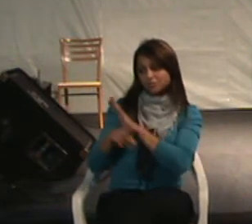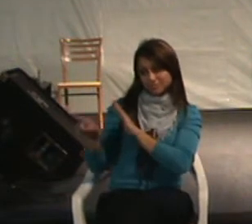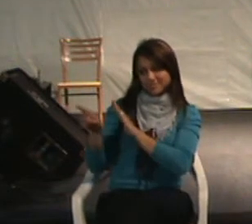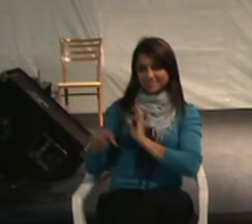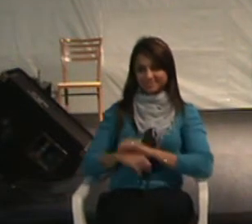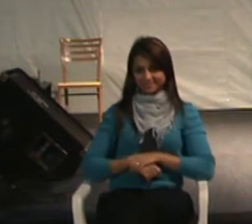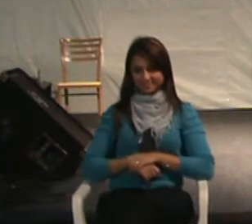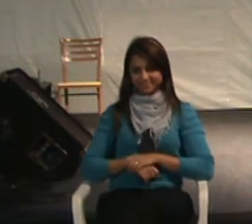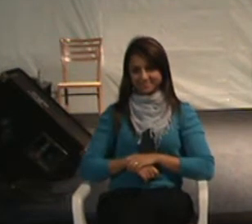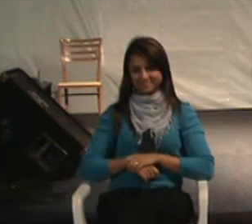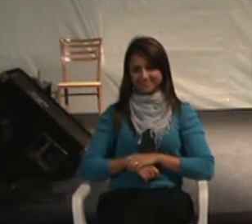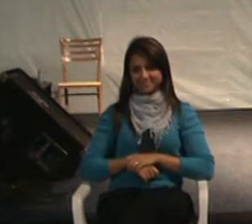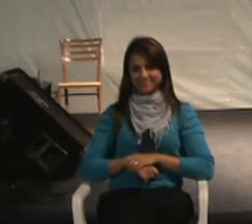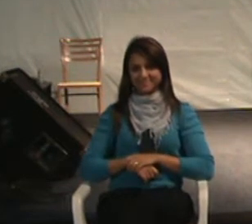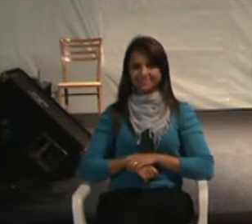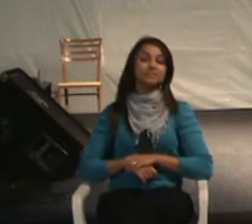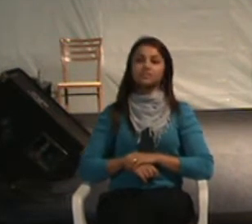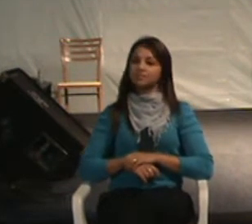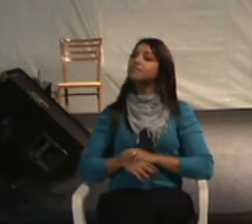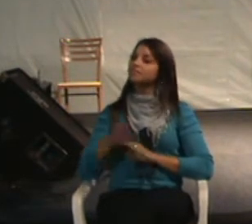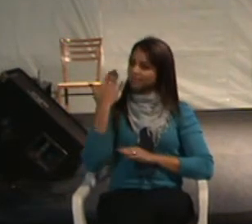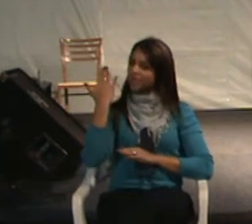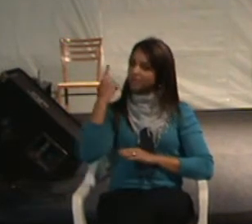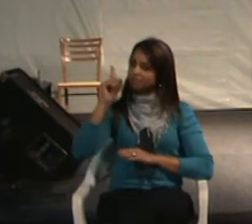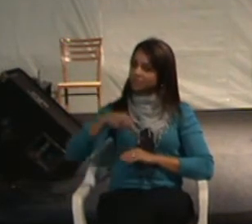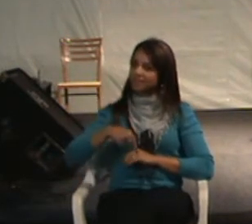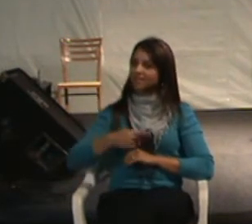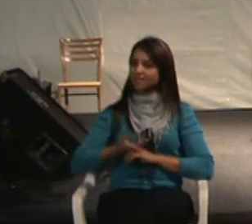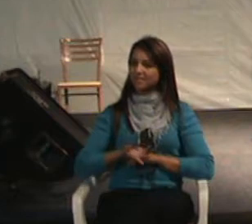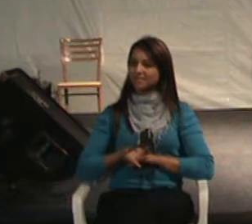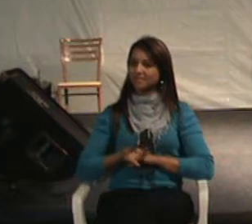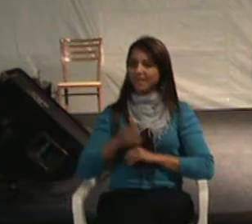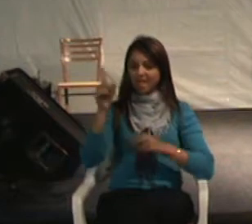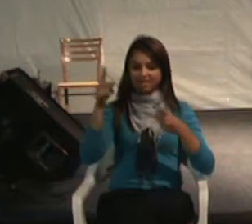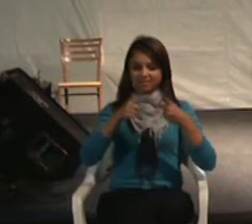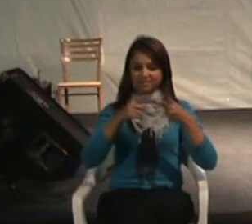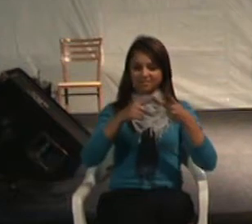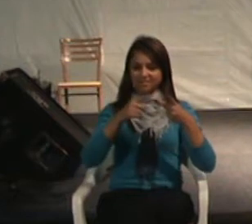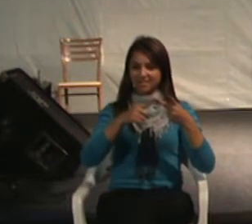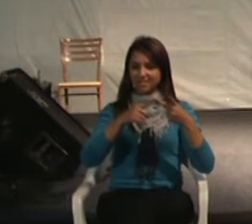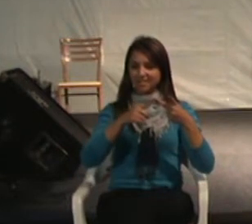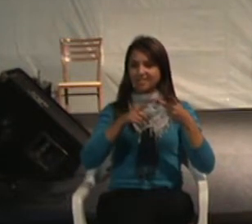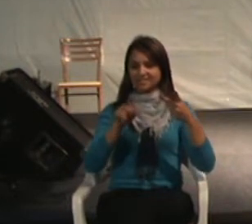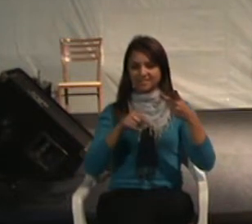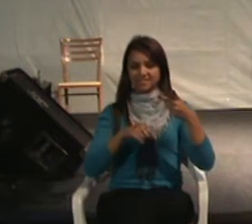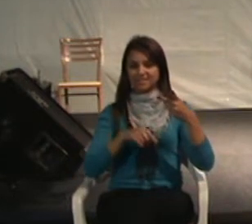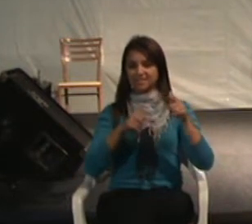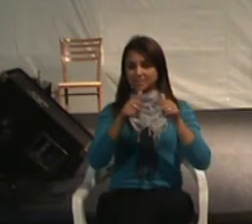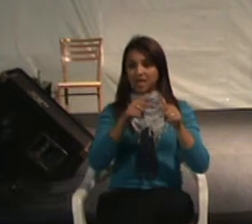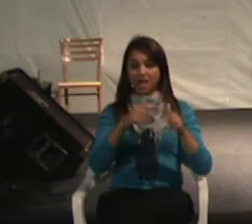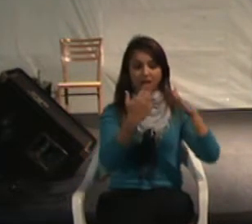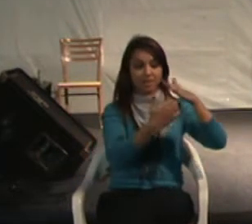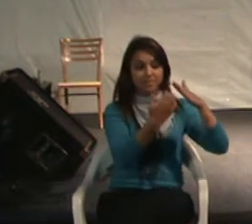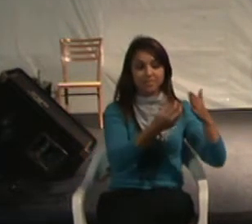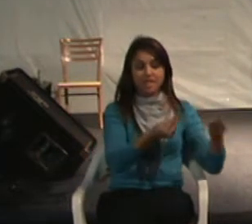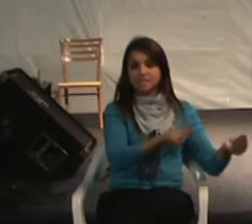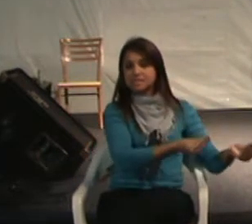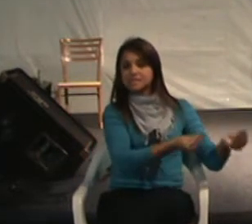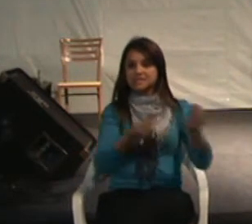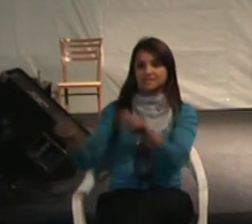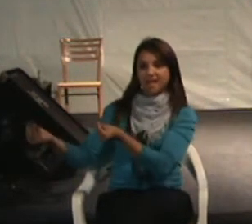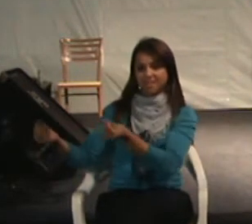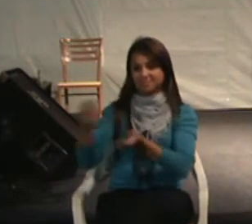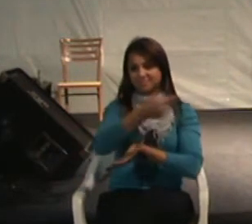com deficiência. E era assim. Esse era esse paradigma aqui, ó, de serviços. As empresas mandavam os